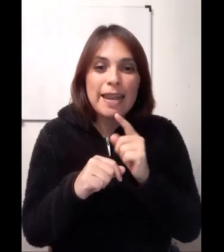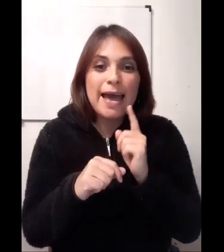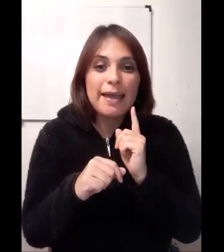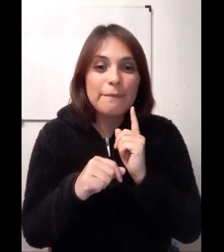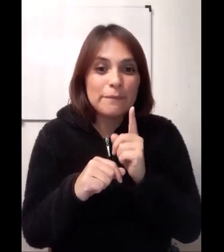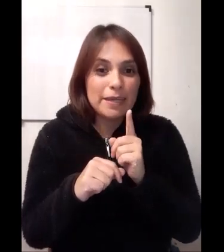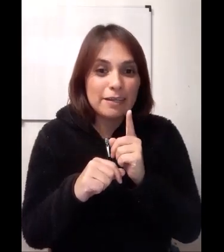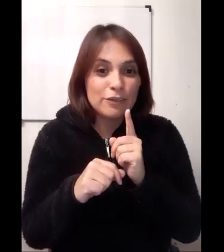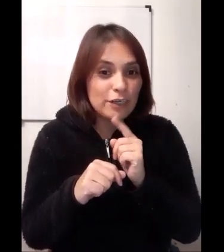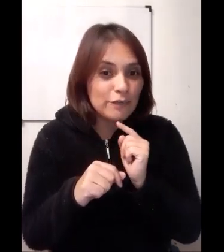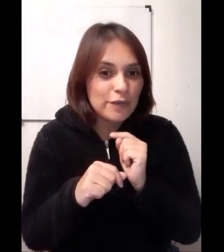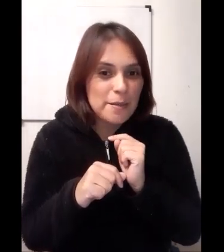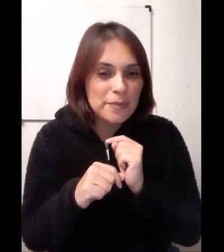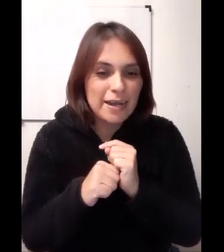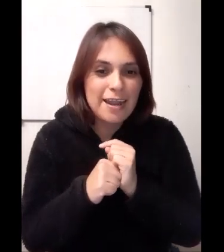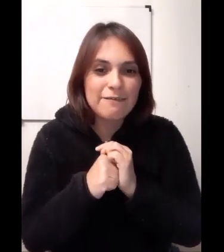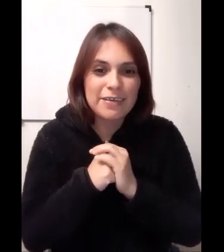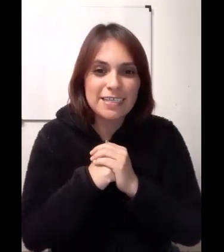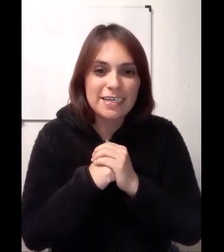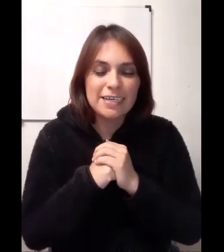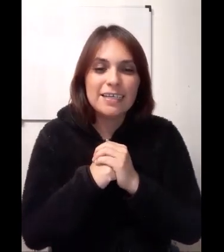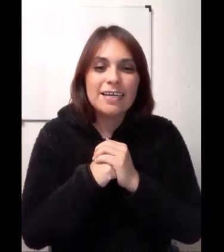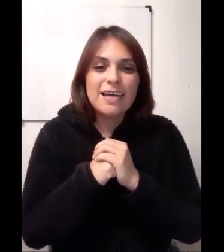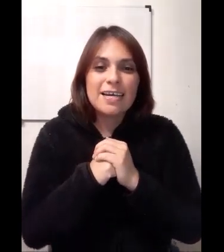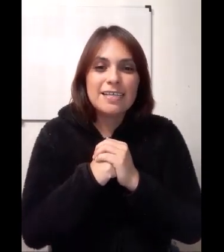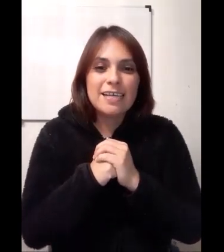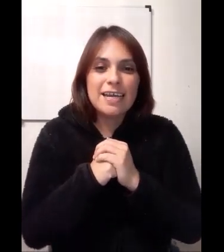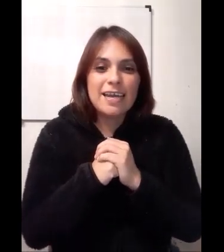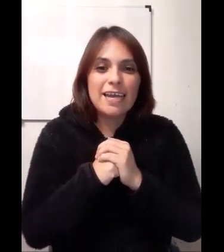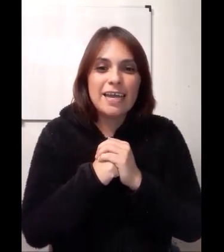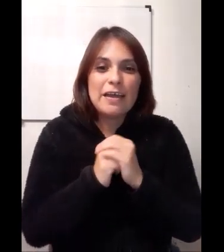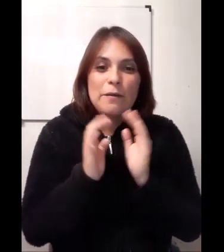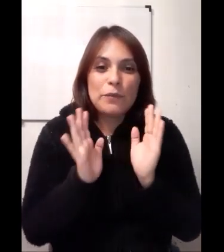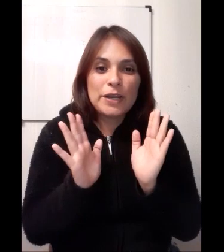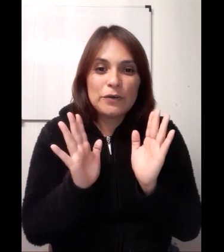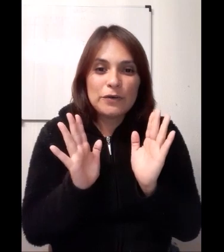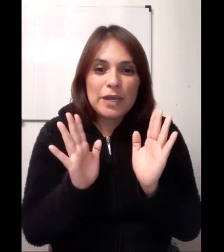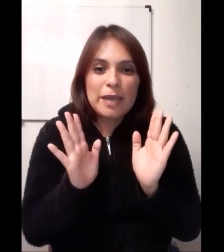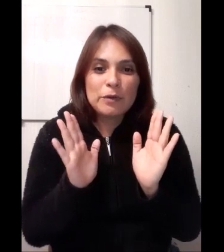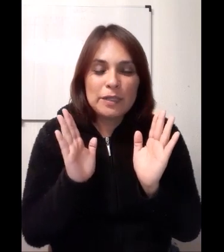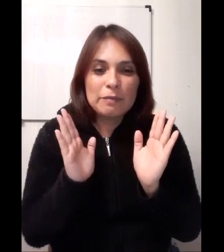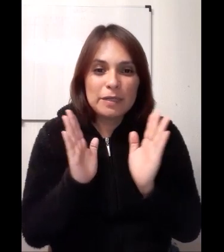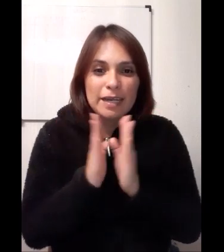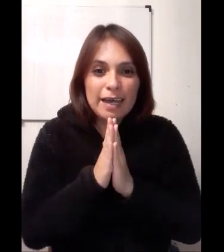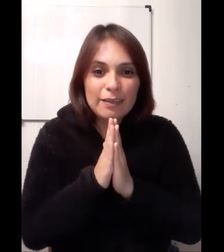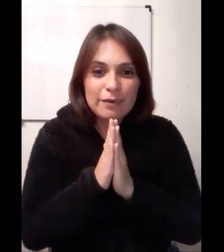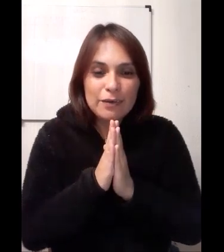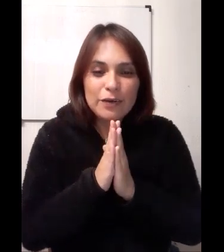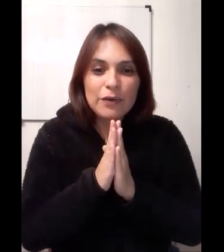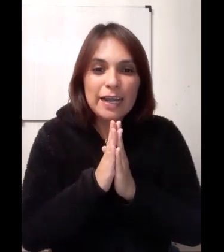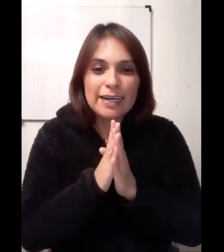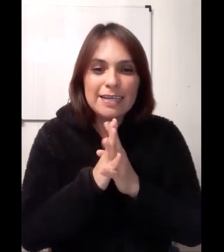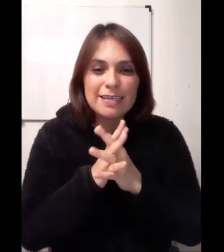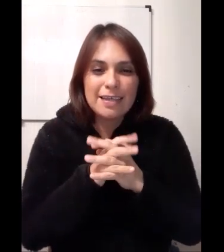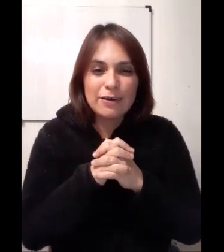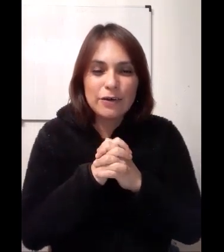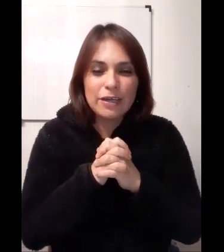la envíen Yo les voy a enviar la fecha Así que bueno Hemos terminado con la clase de hoy